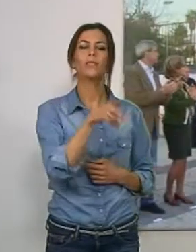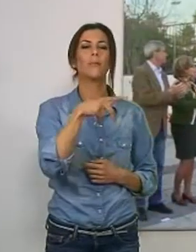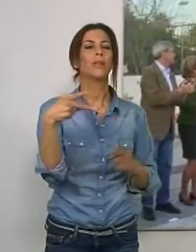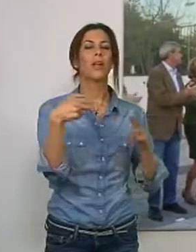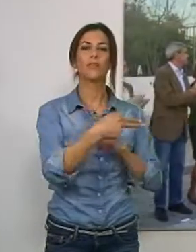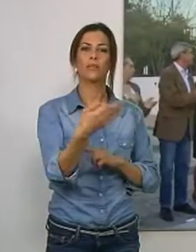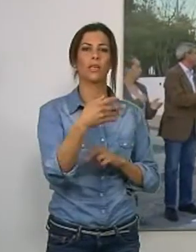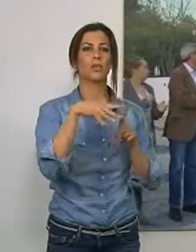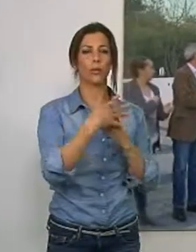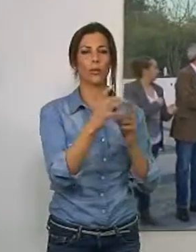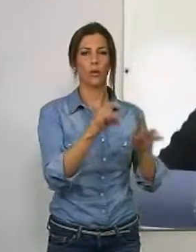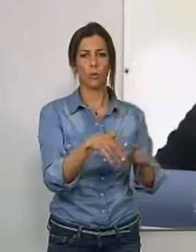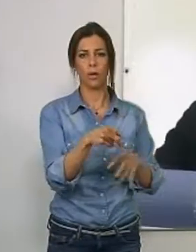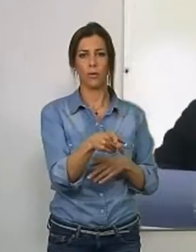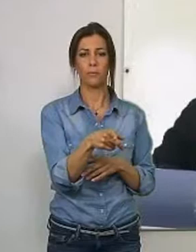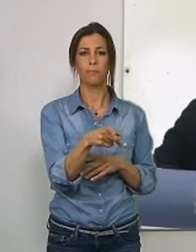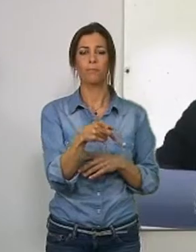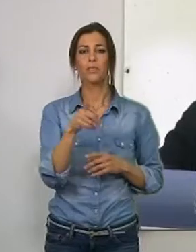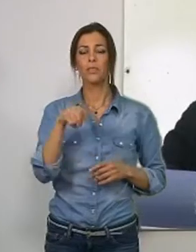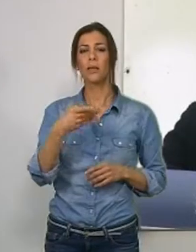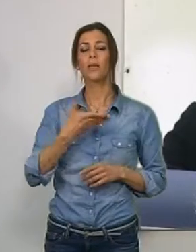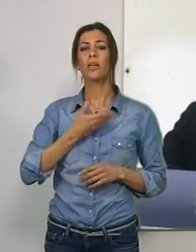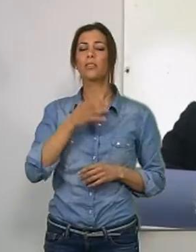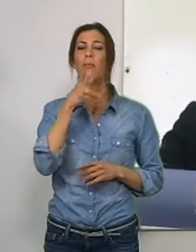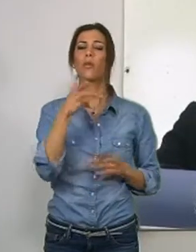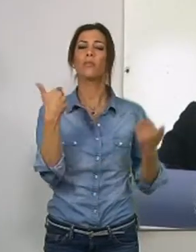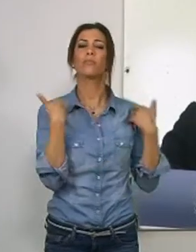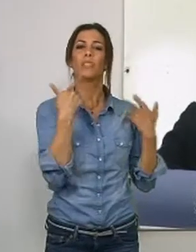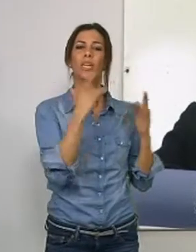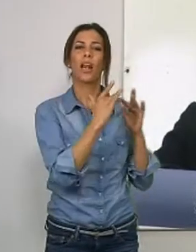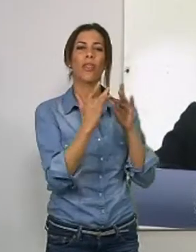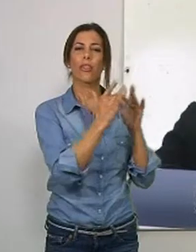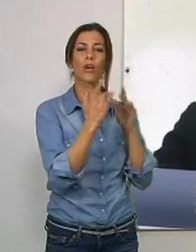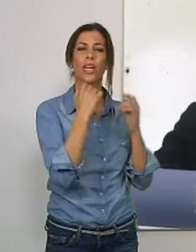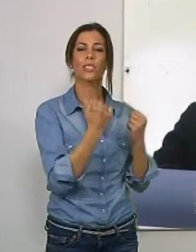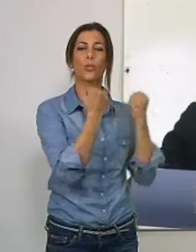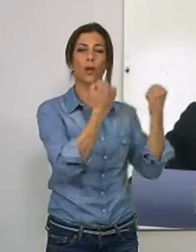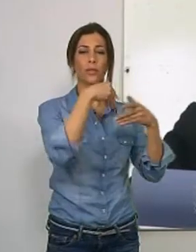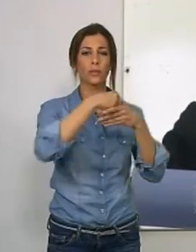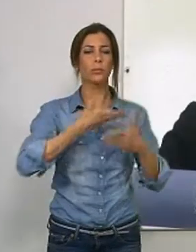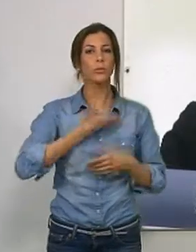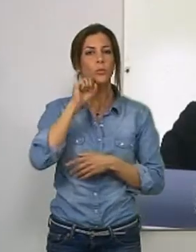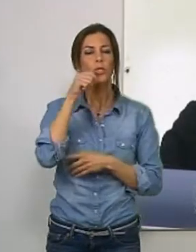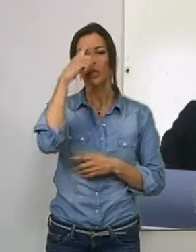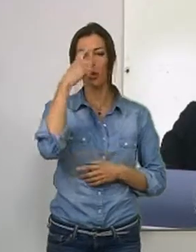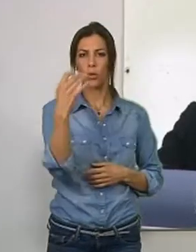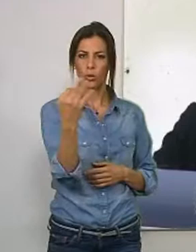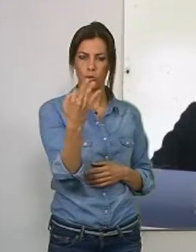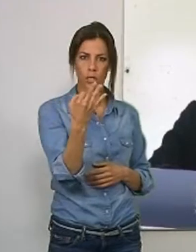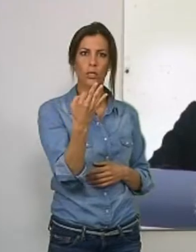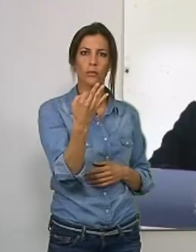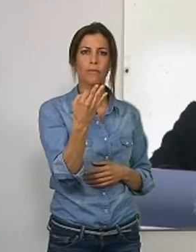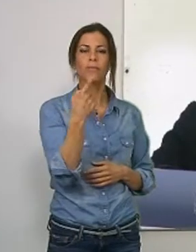produzcan hechos similares. La edil encargada del área de relaciones institucionales del Ayuntamiento de Motril recordó la